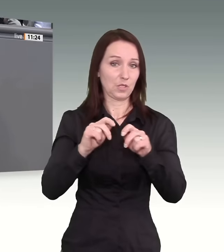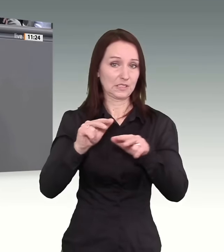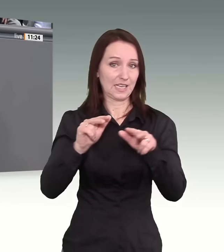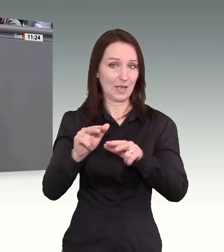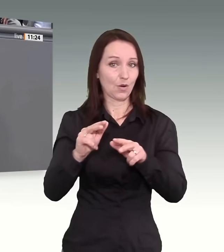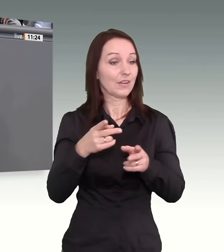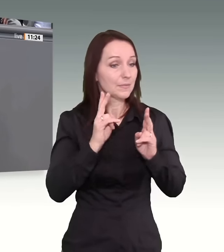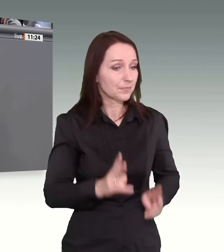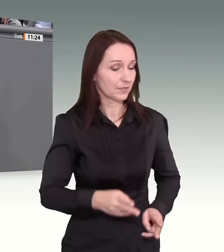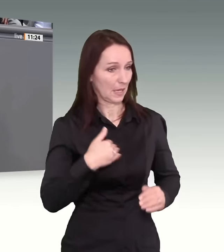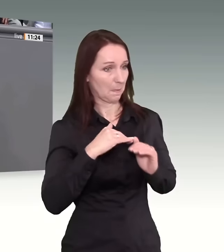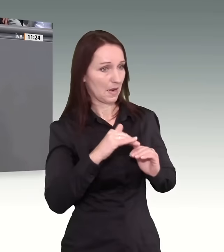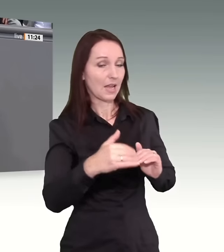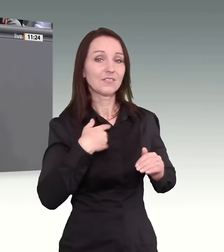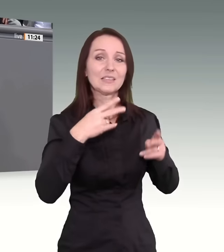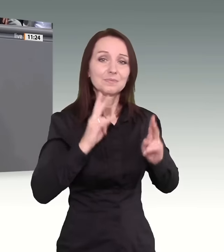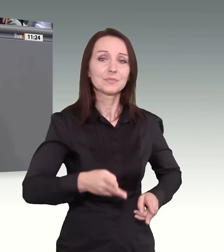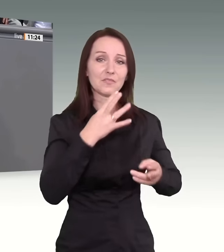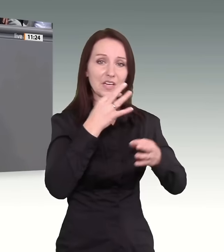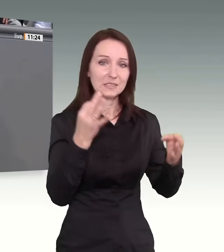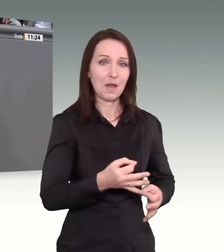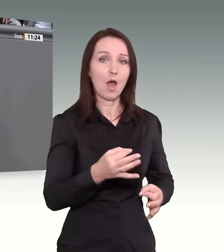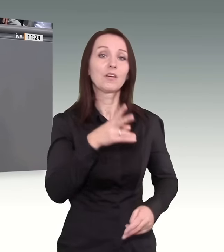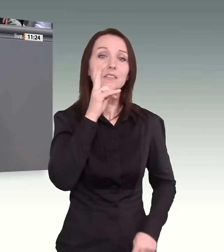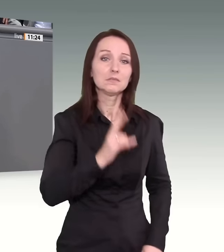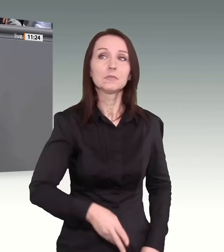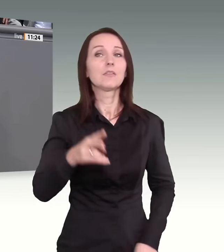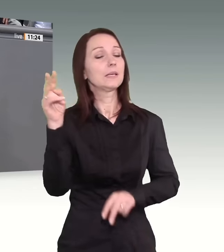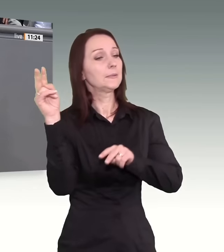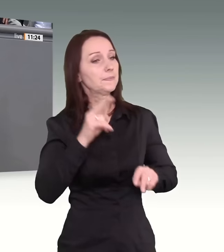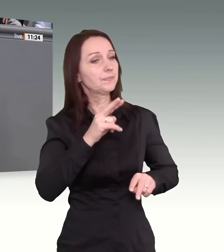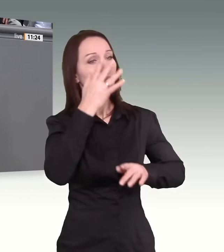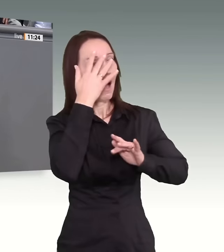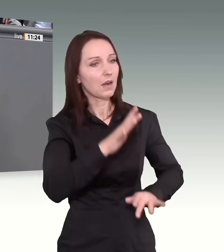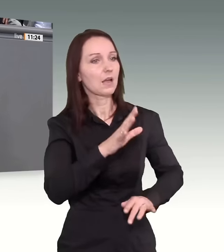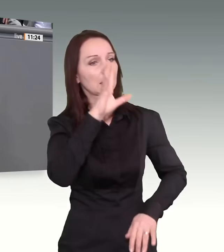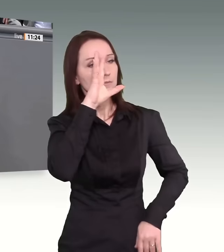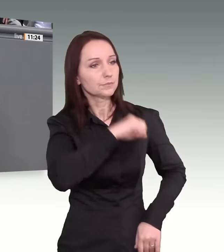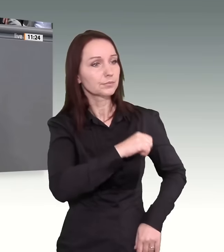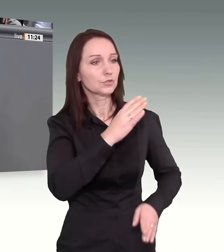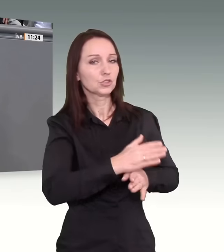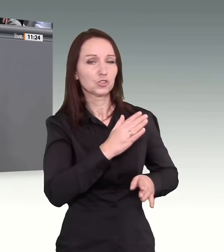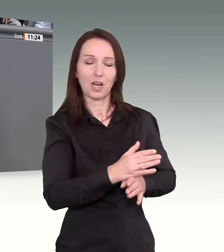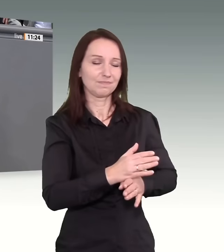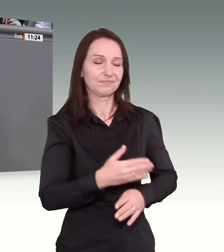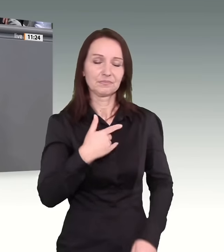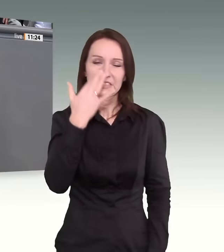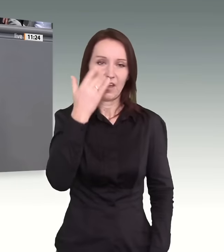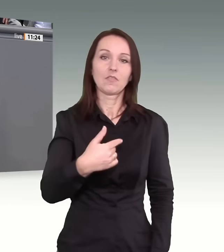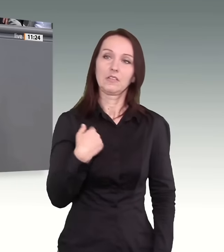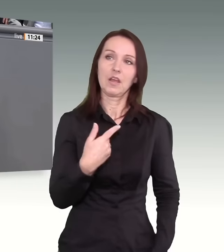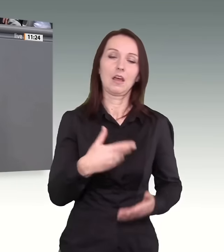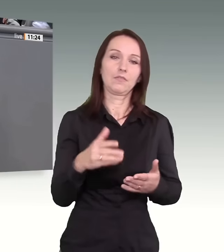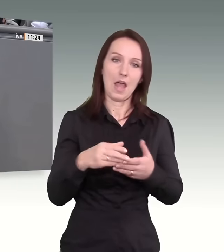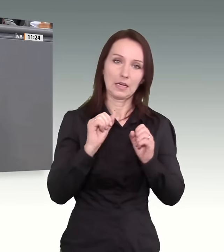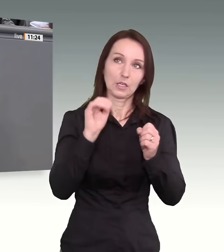was notwendig ist in diesem Land, tatsächlich anerkennt, tatsächlich verstanden hat. Wir werden weiterhin daran arbeiten, dass